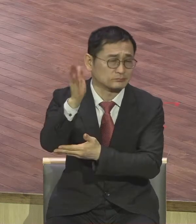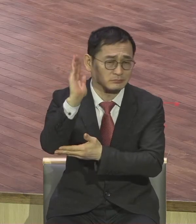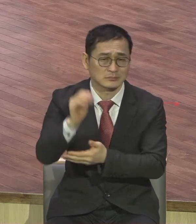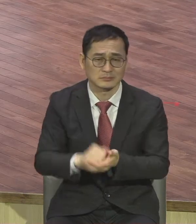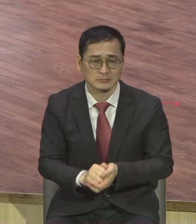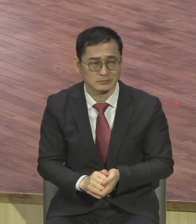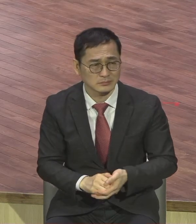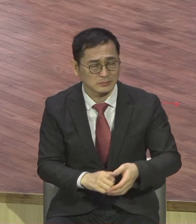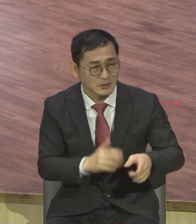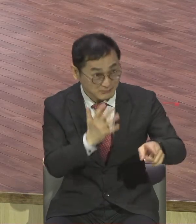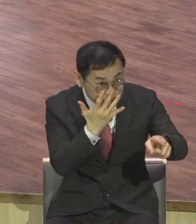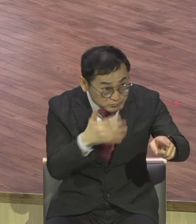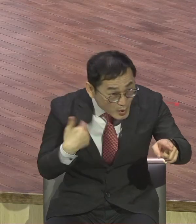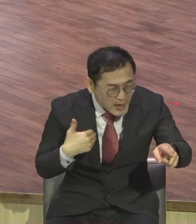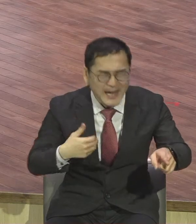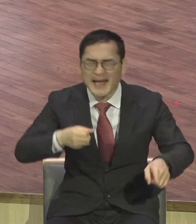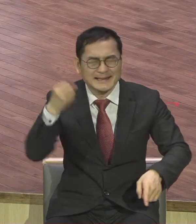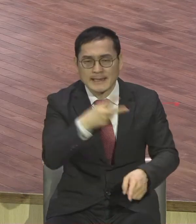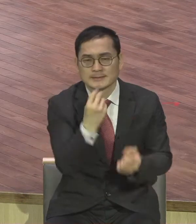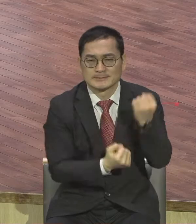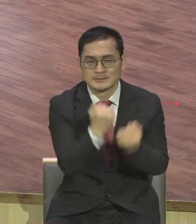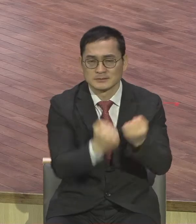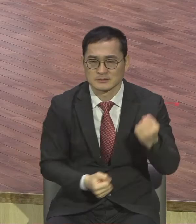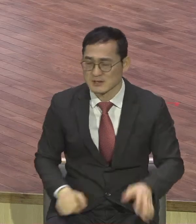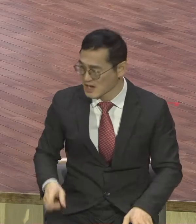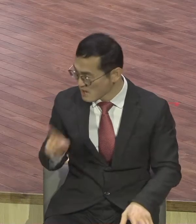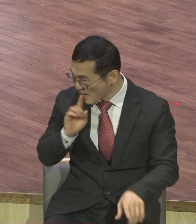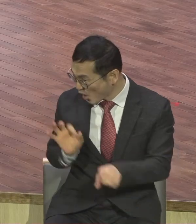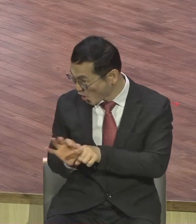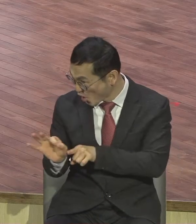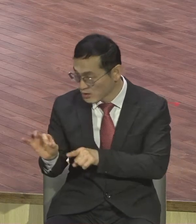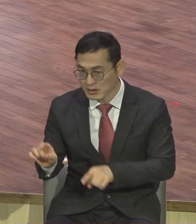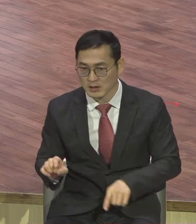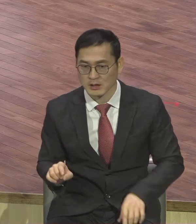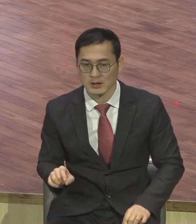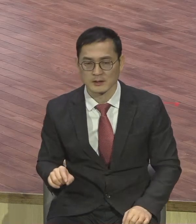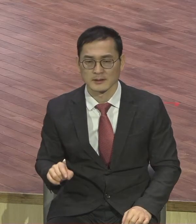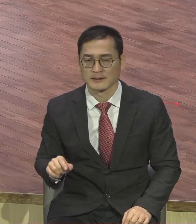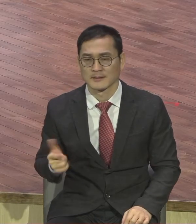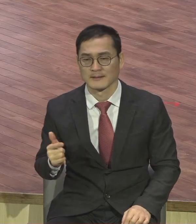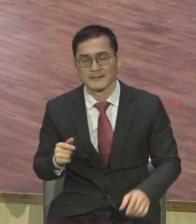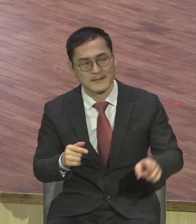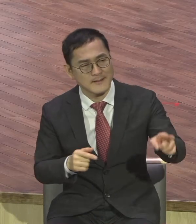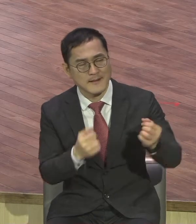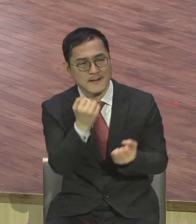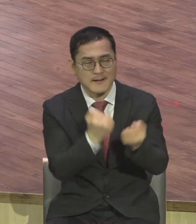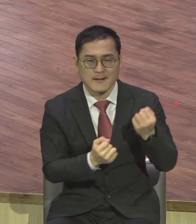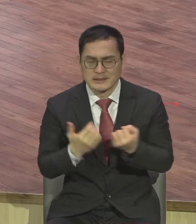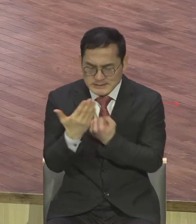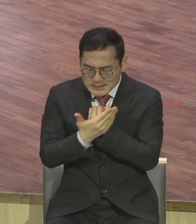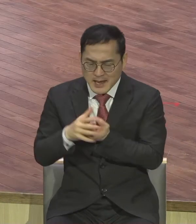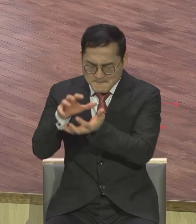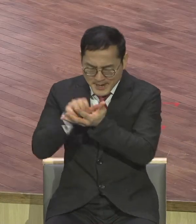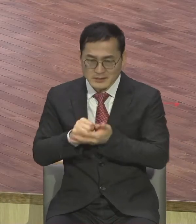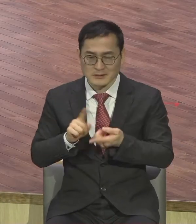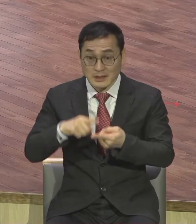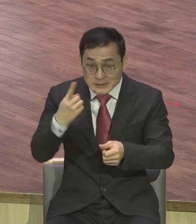그래서 예수님의 사람이요 말을 잘 못하면 안됩니다 은혜를 받은 말문이 열리게 되어있어요